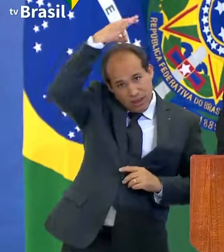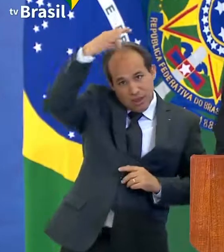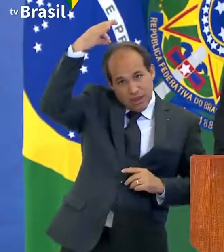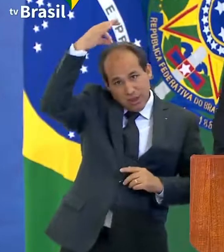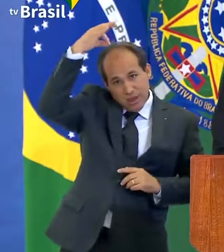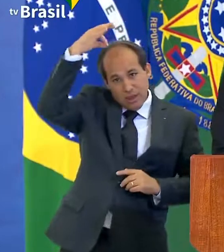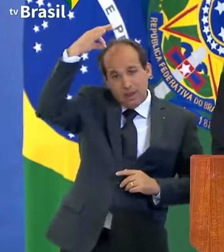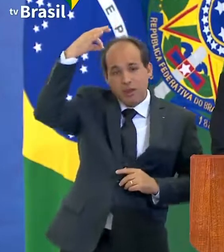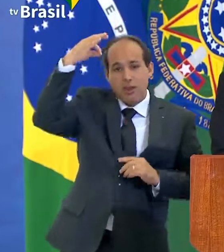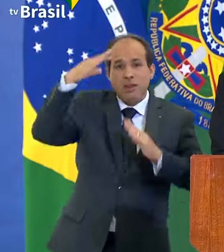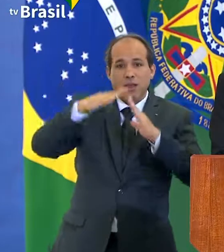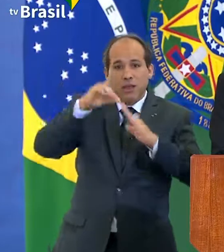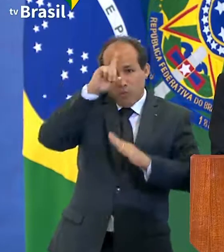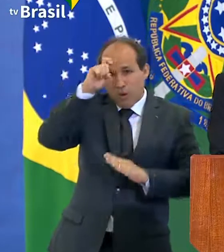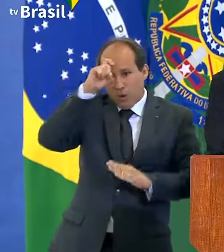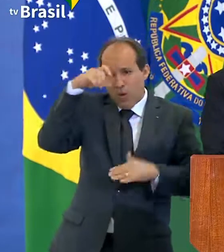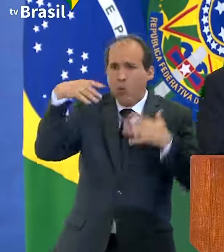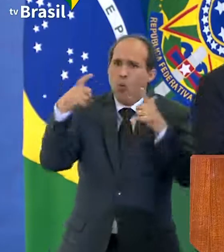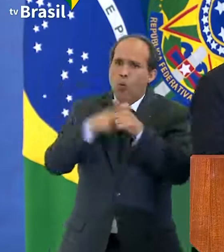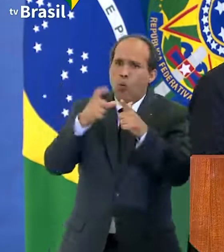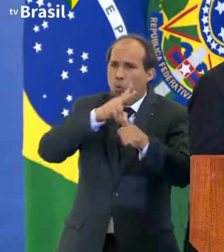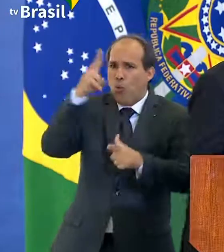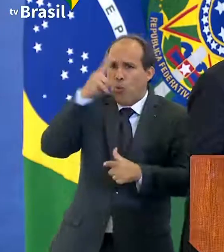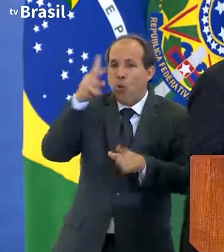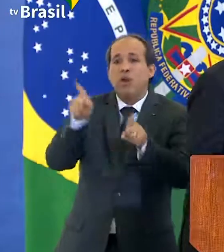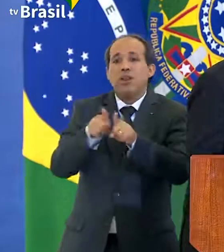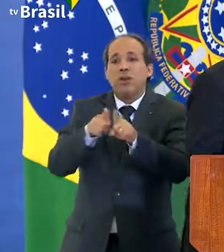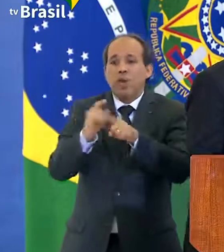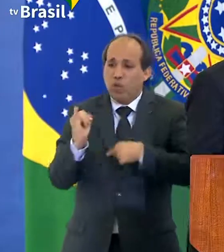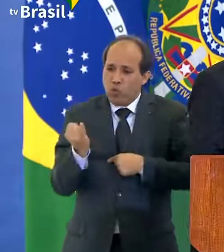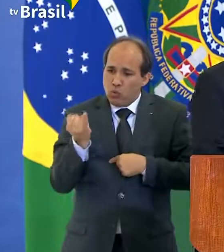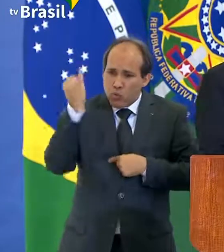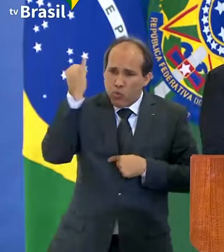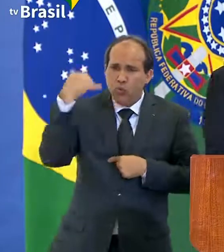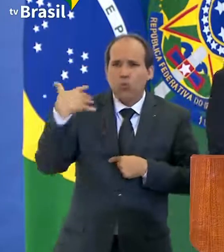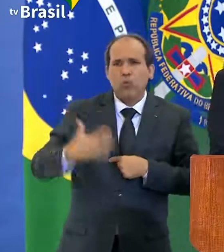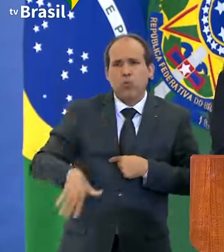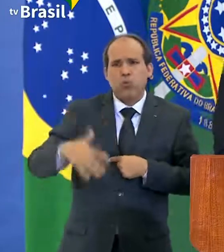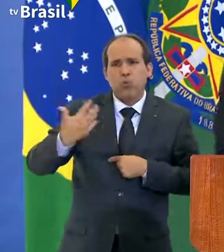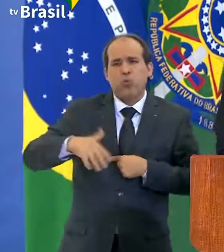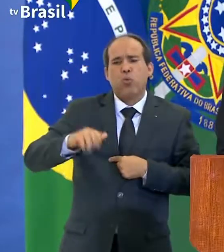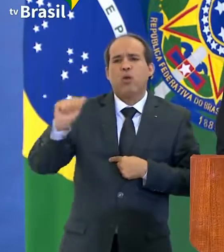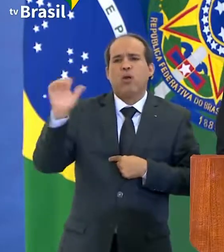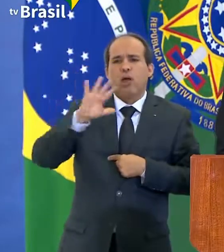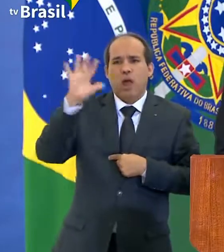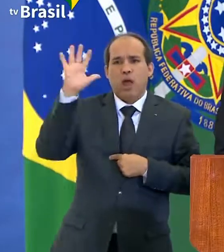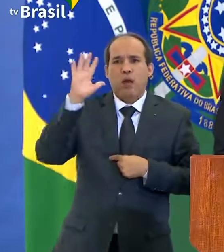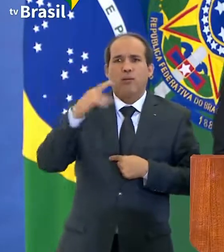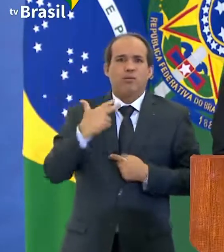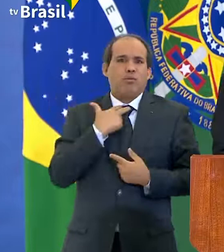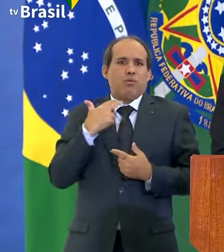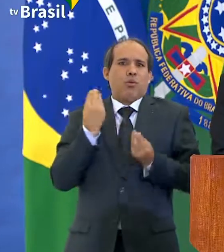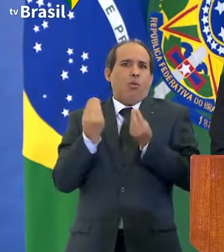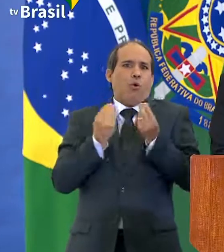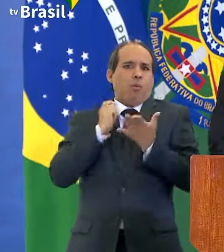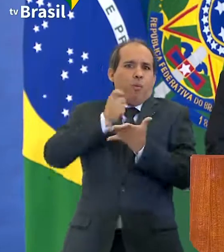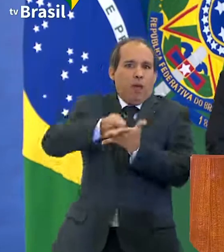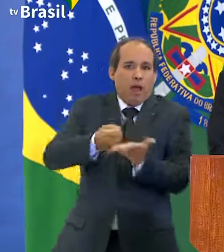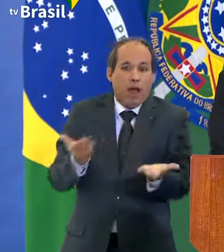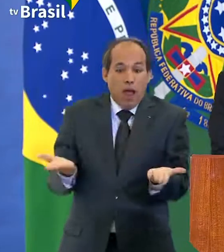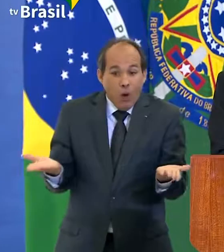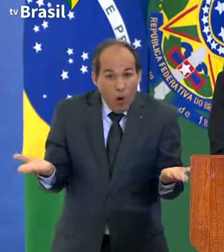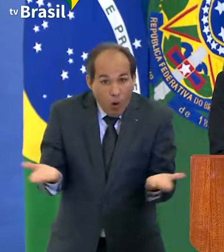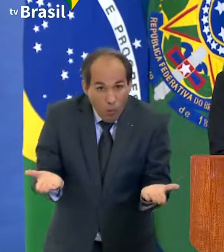é um pouco grande. E os juros também um pouco altos. Ou muito altos para eles que pagam. E